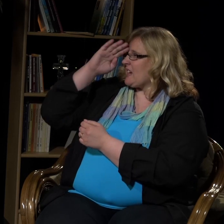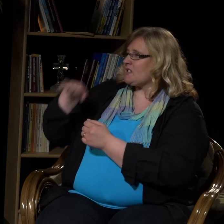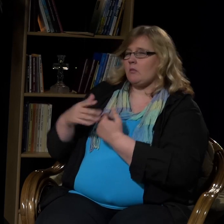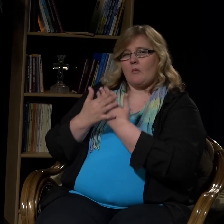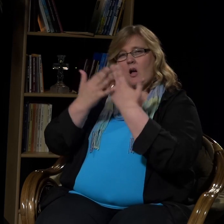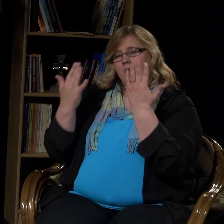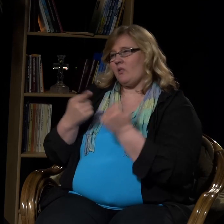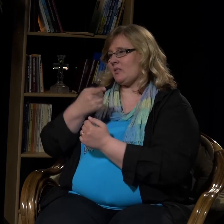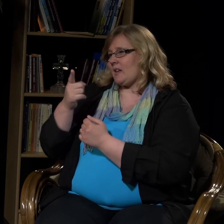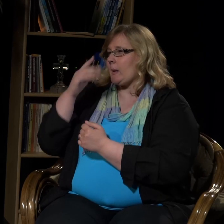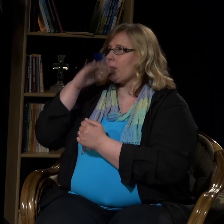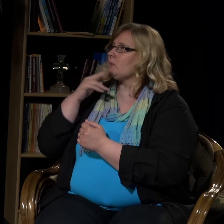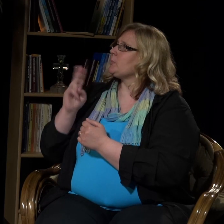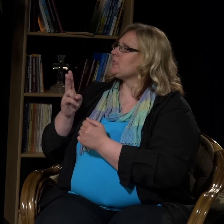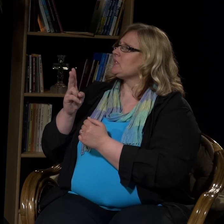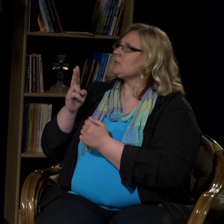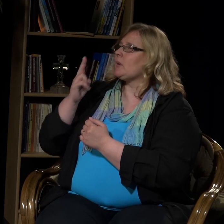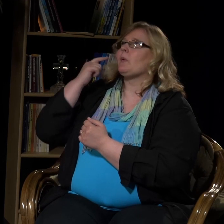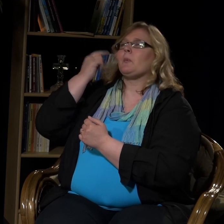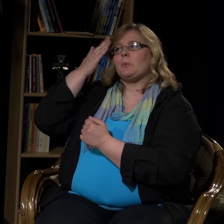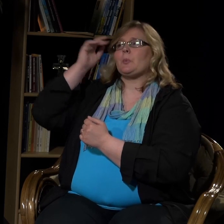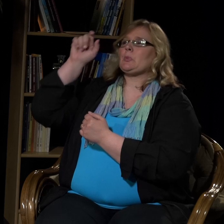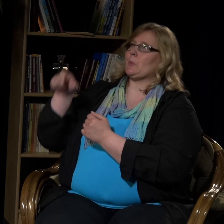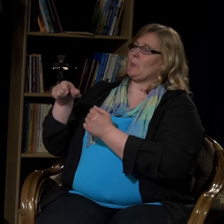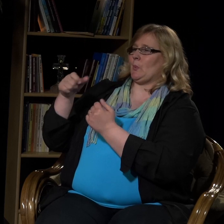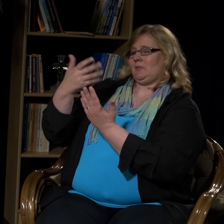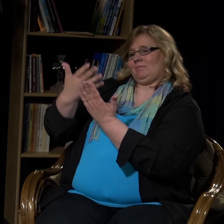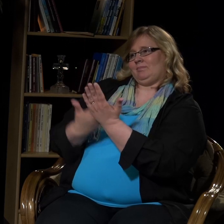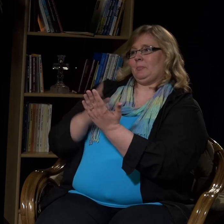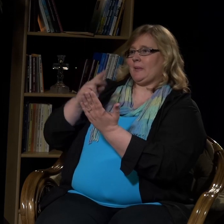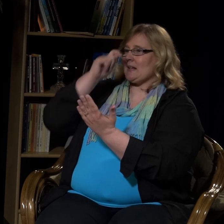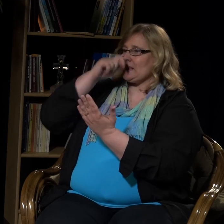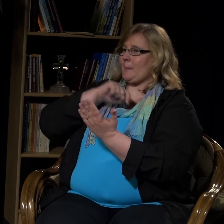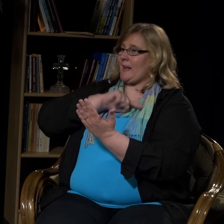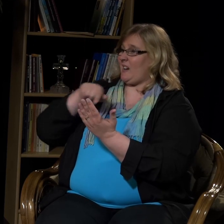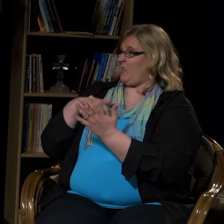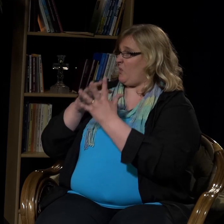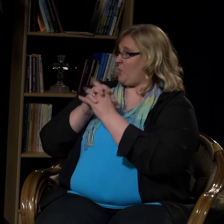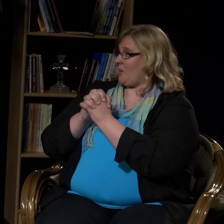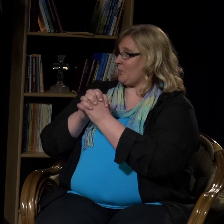Varmasti monet tuntevat isämmeidän rukouksen.